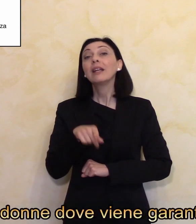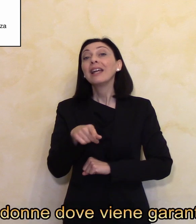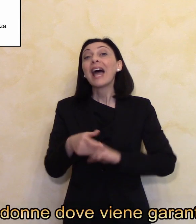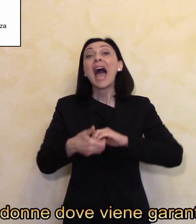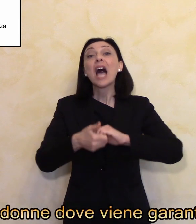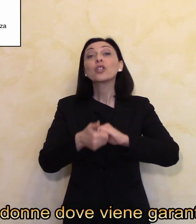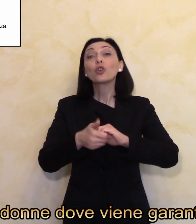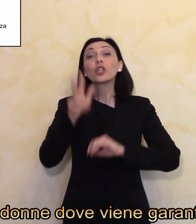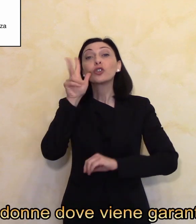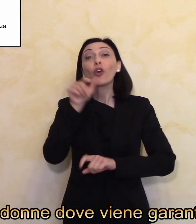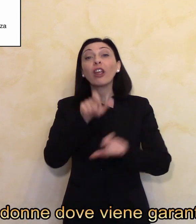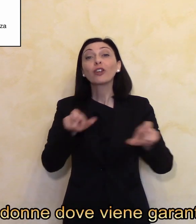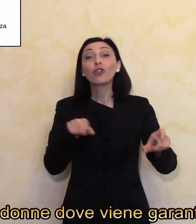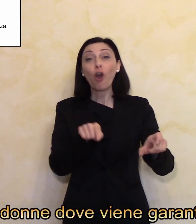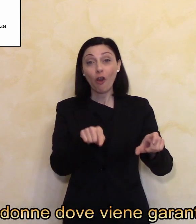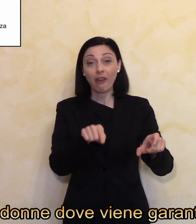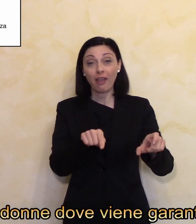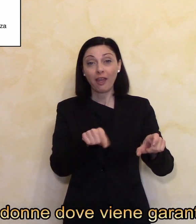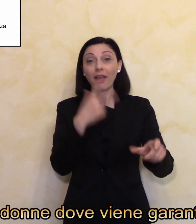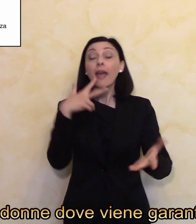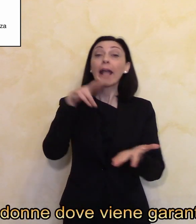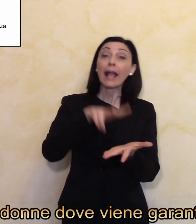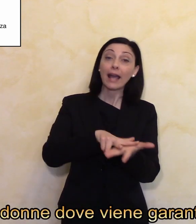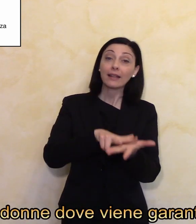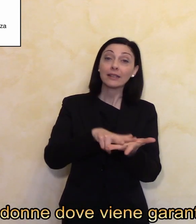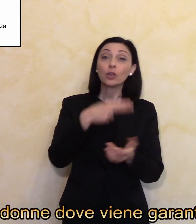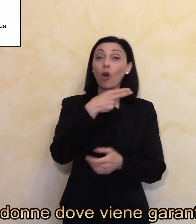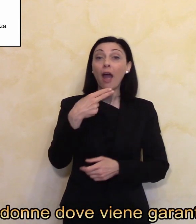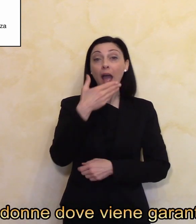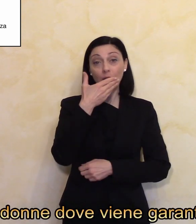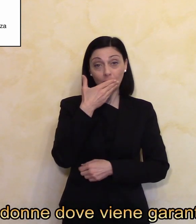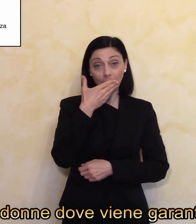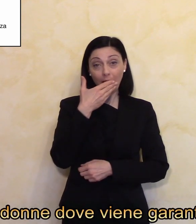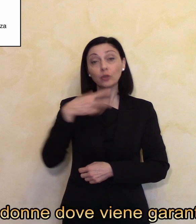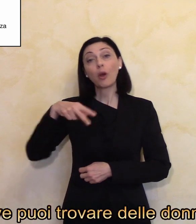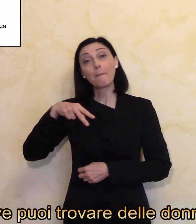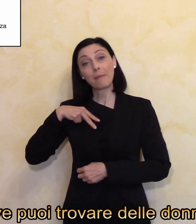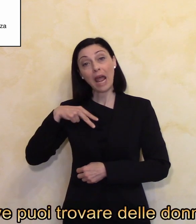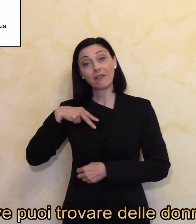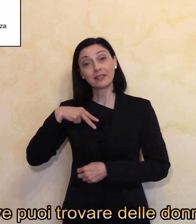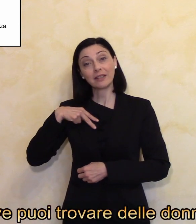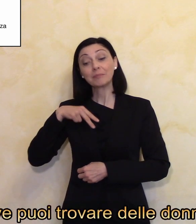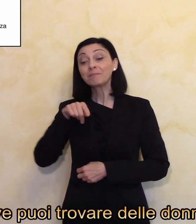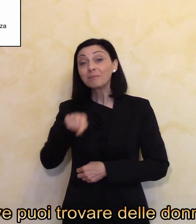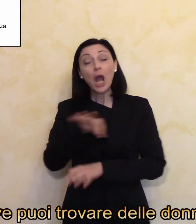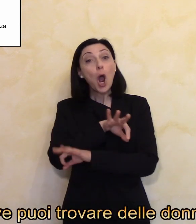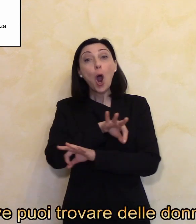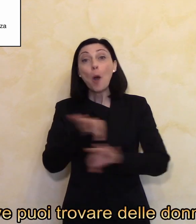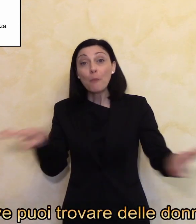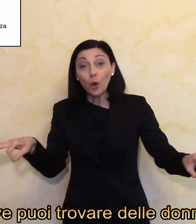Associazioni di donne dove viene garantito anonimato e privacy dove puoi trovare